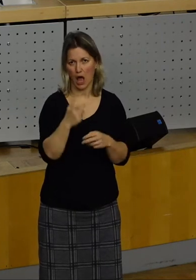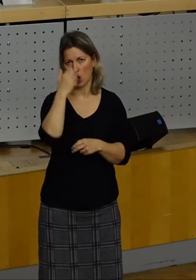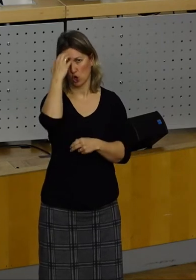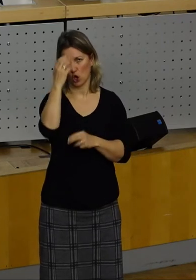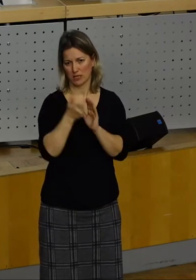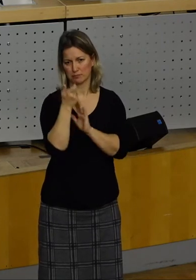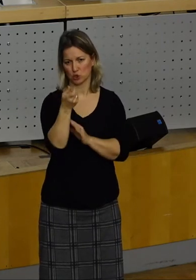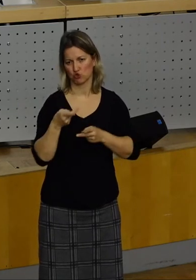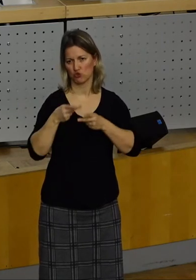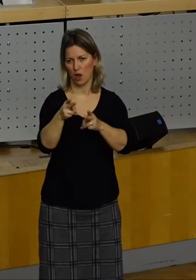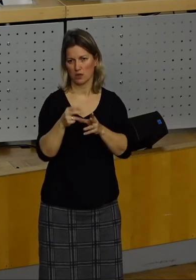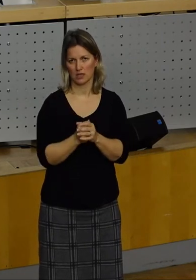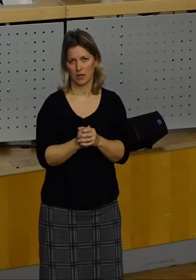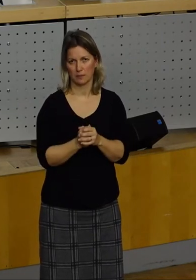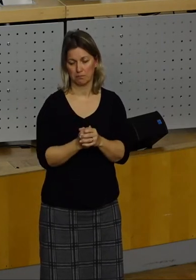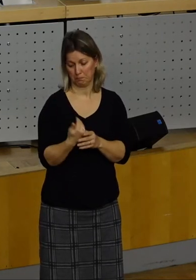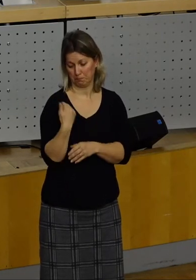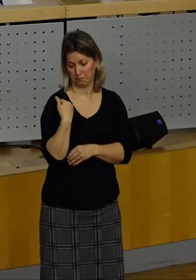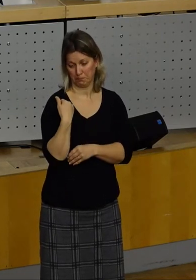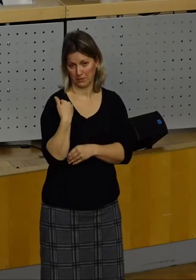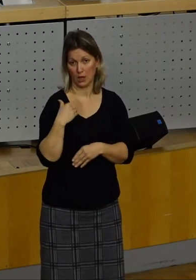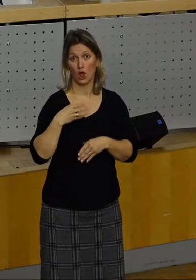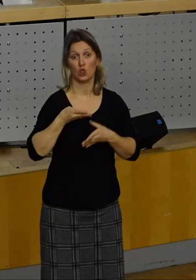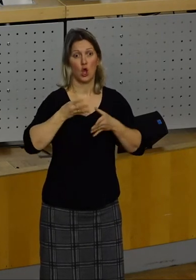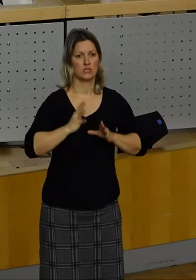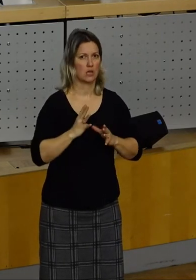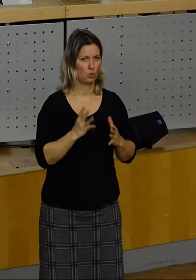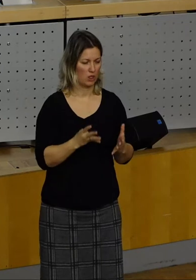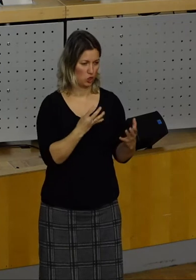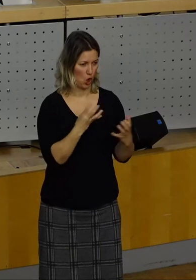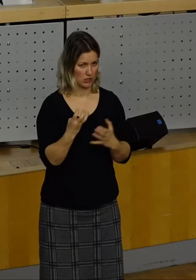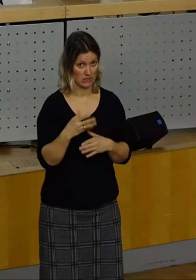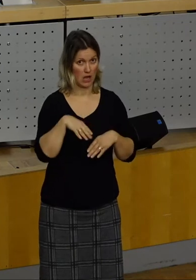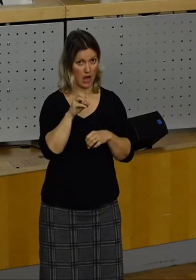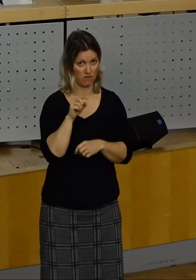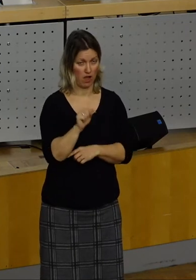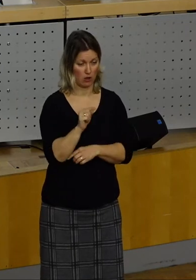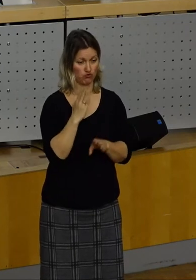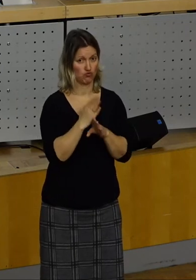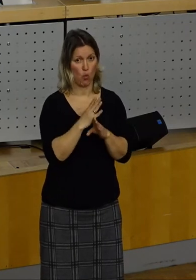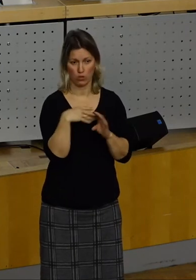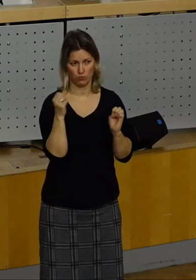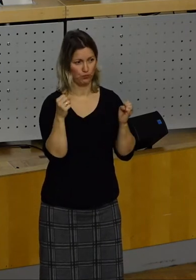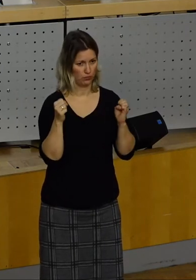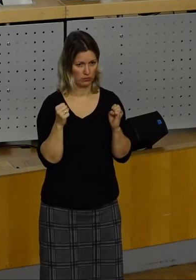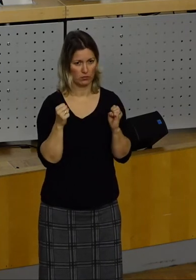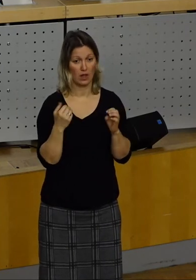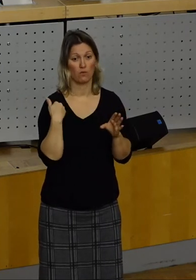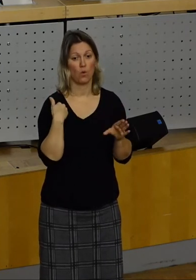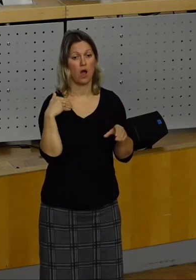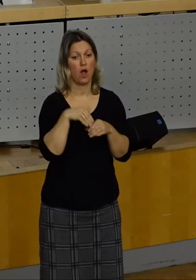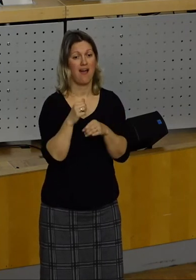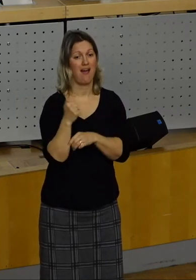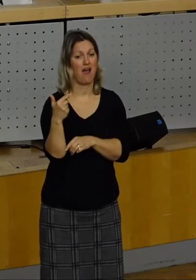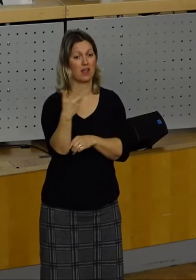seit 1990, schon eigentlich, da haben einige von unseren